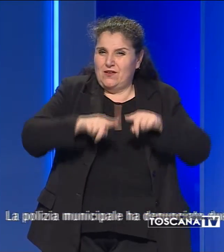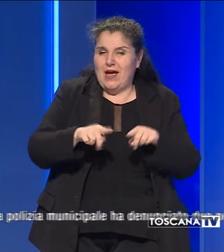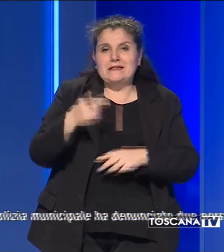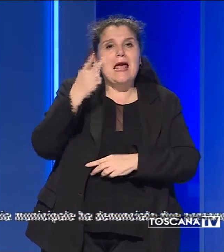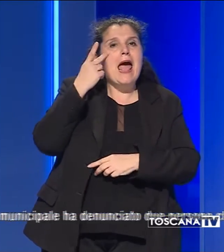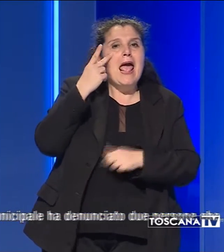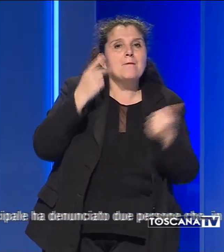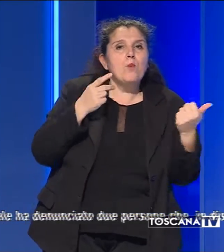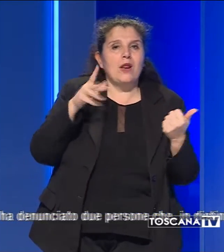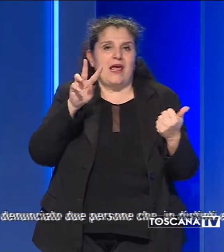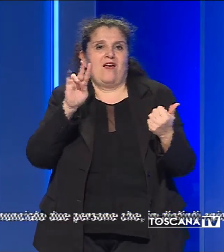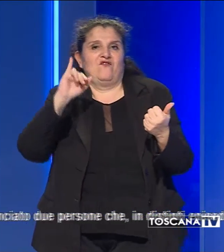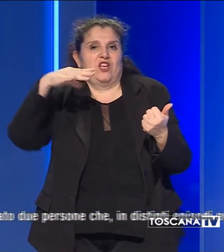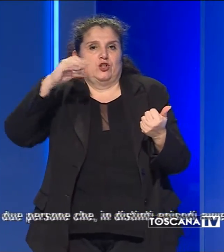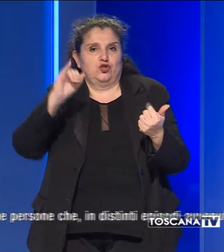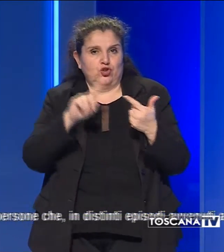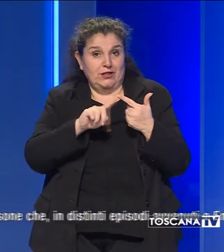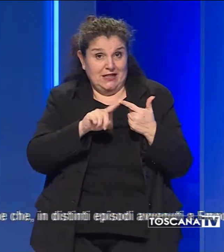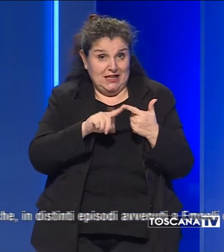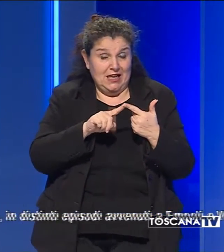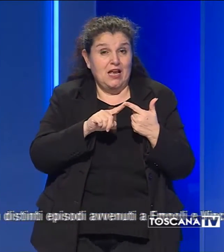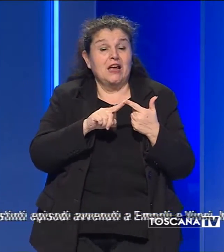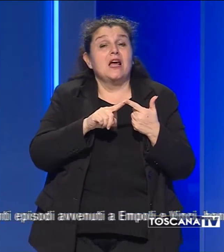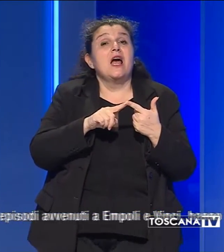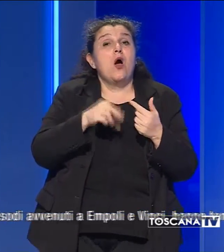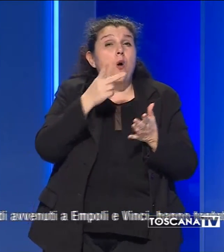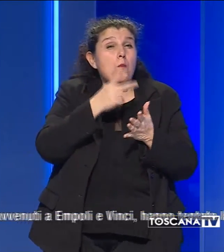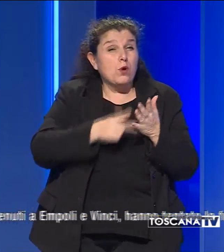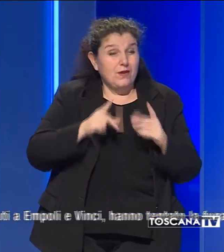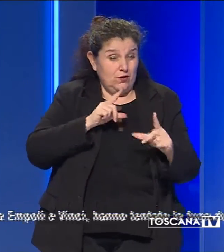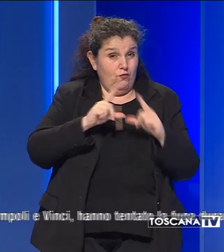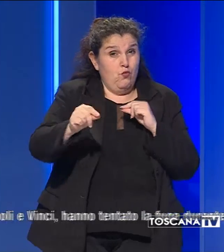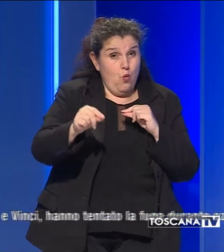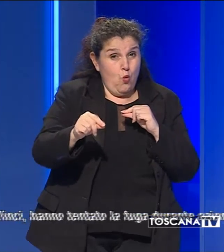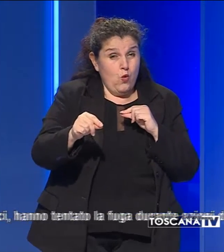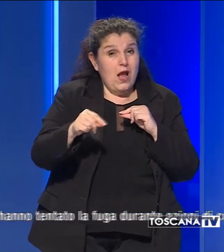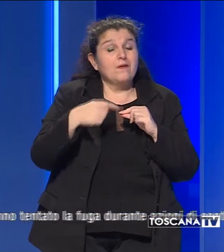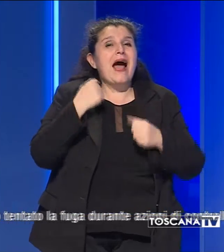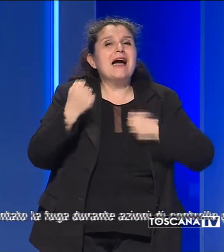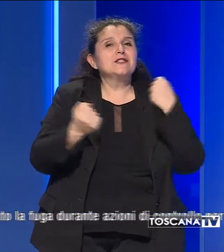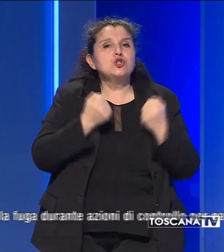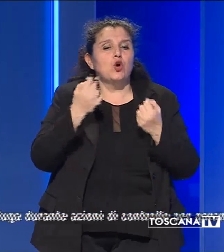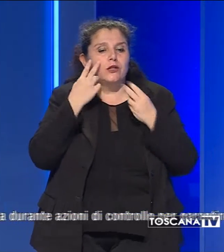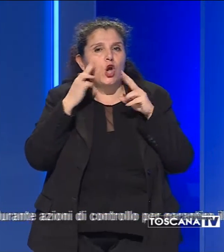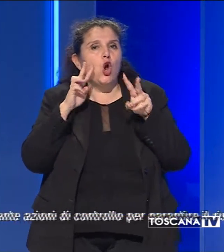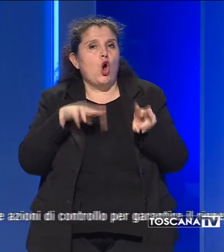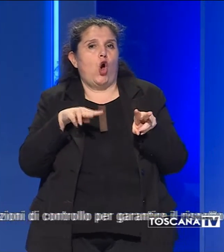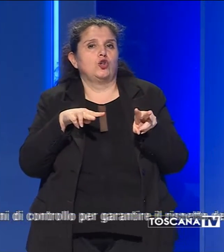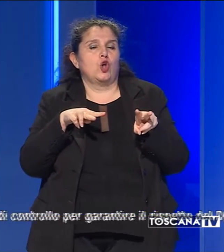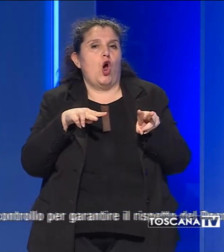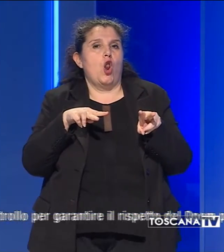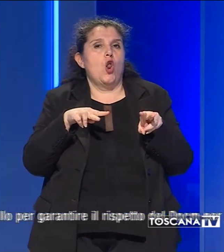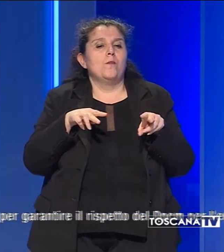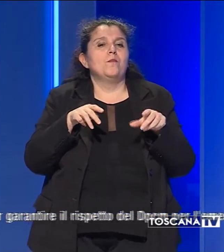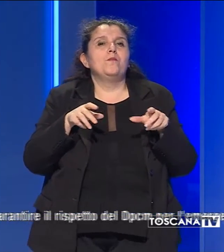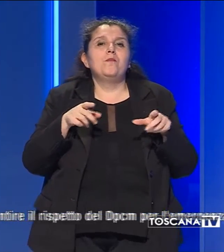Empoli e Vinci, che hanno tentato la fuga durante azioni di controllo per garantire